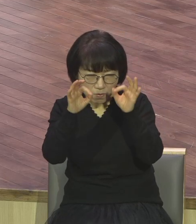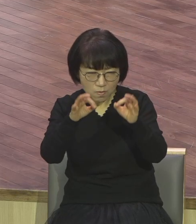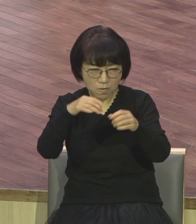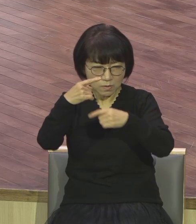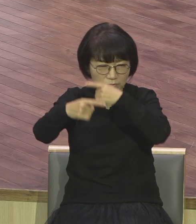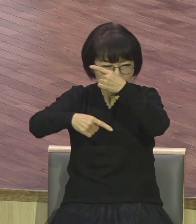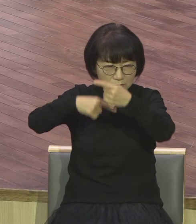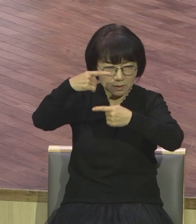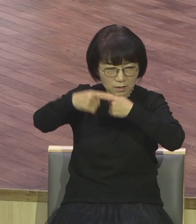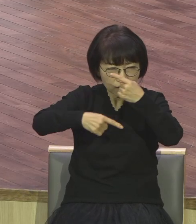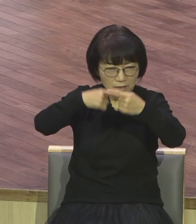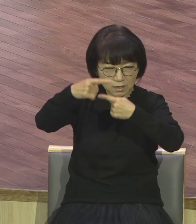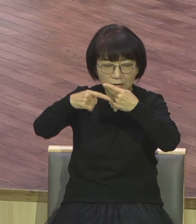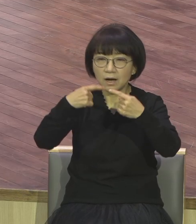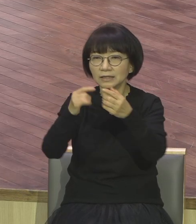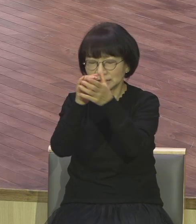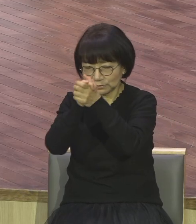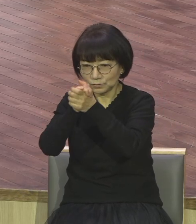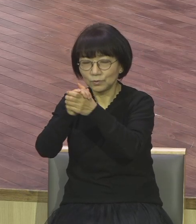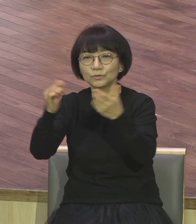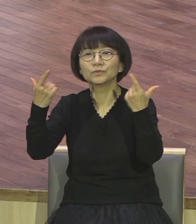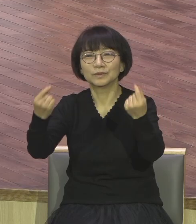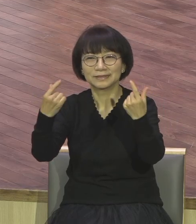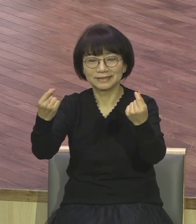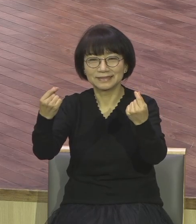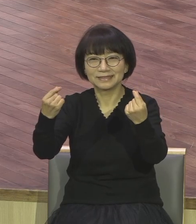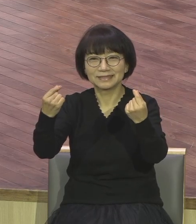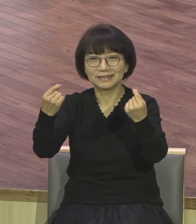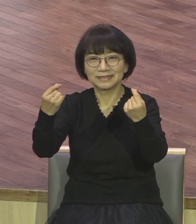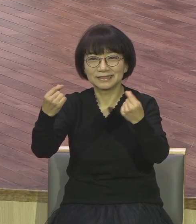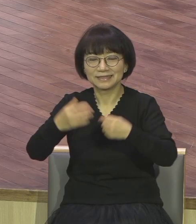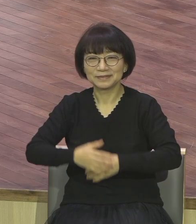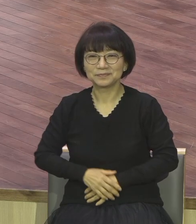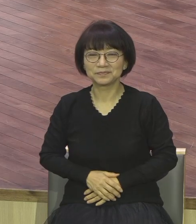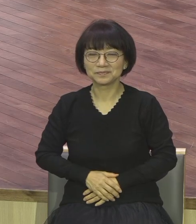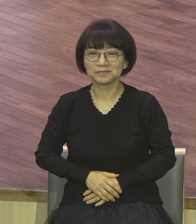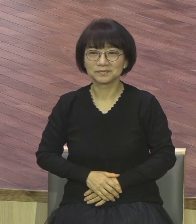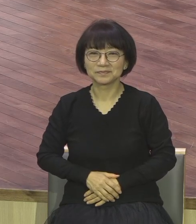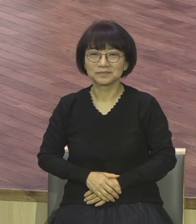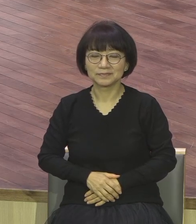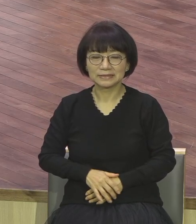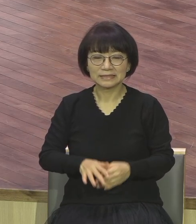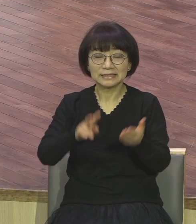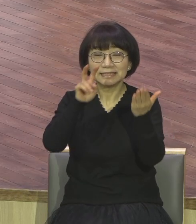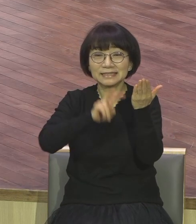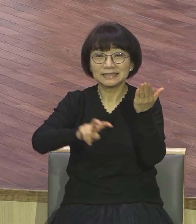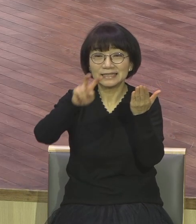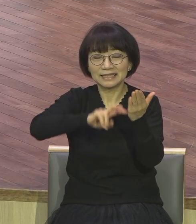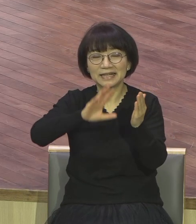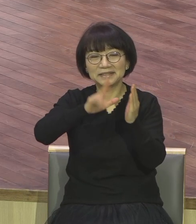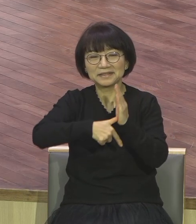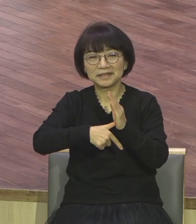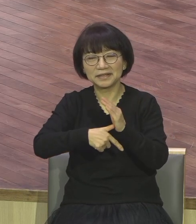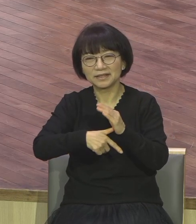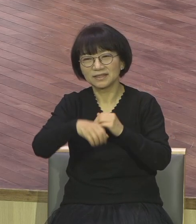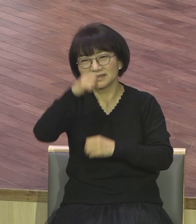그 사람 지금 자기도 모르게 언제부터인가 종교생활하고 있어요. 기독교 종교생활 종교생활은 아무 의미 없어요.